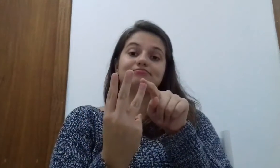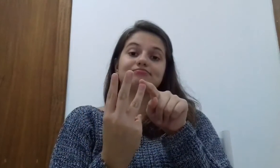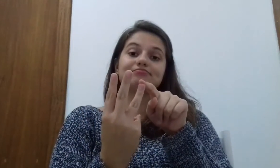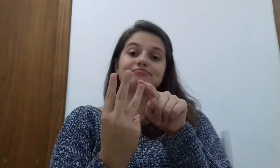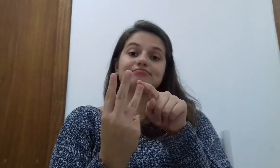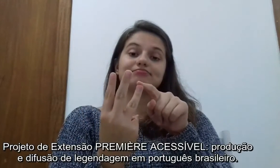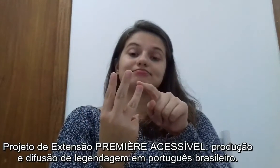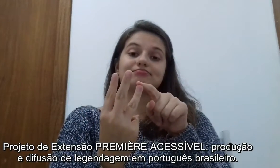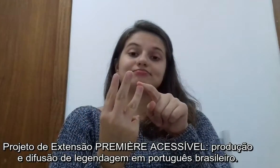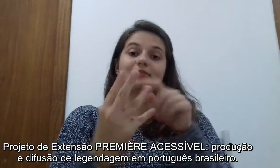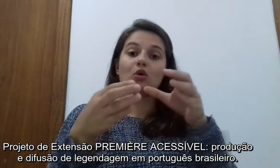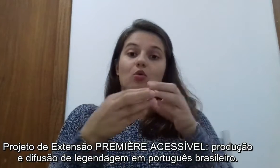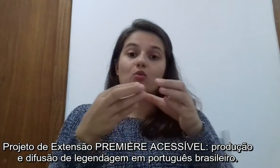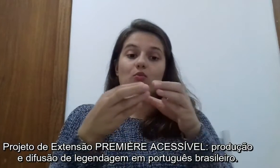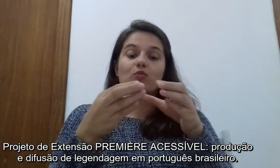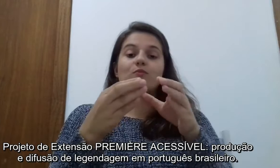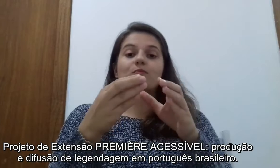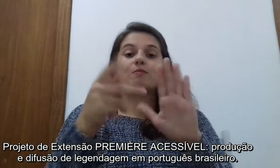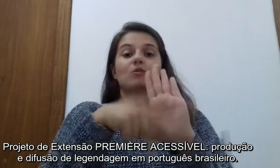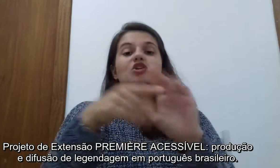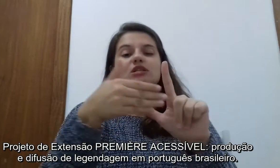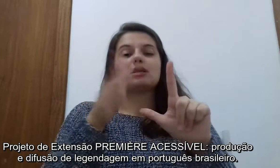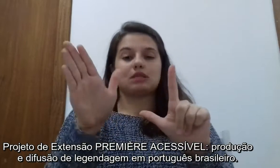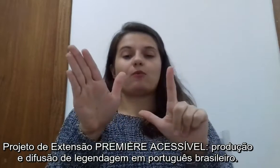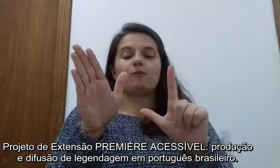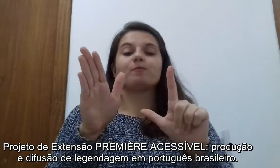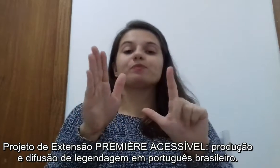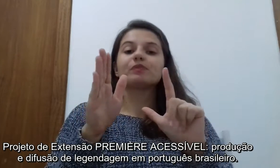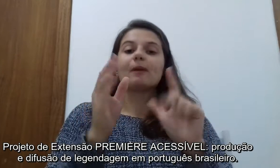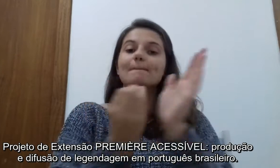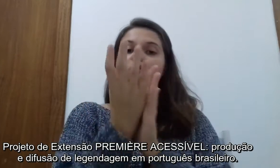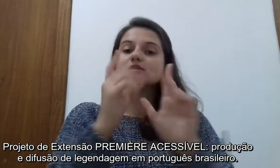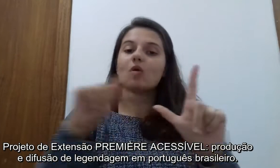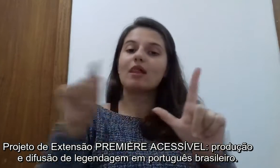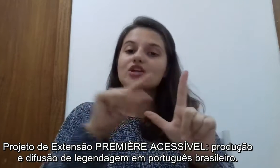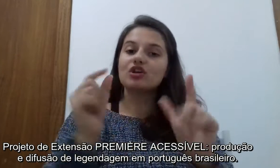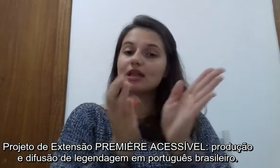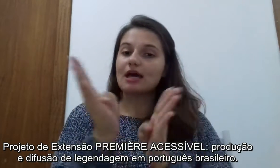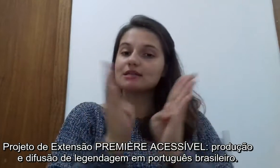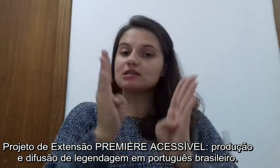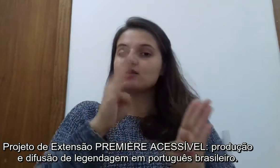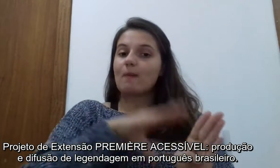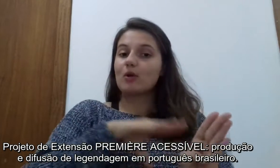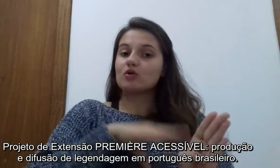projeto de extensão Premier Acessível, Produção e Difusão de Legendagem em Português Brasileiro.